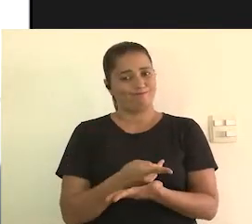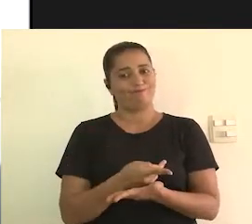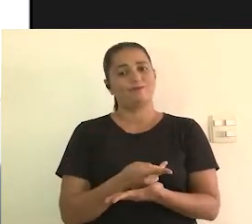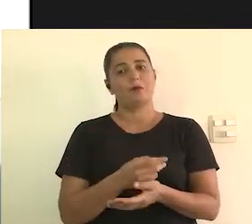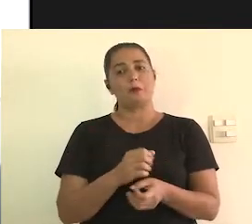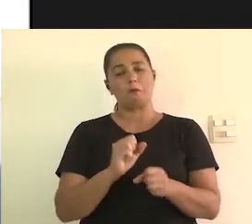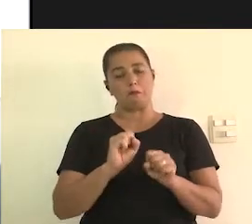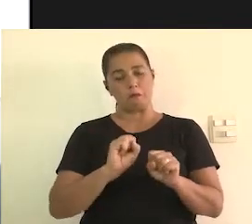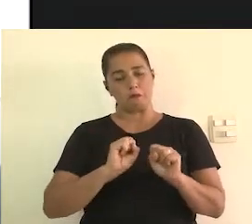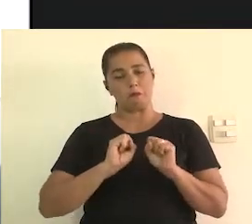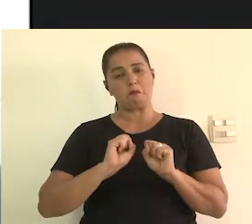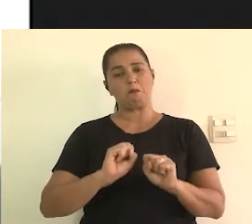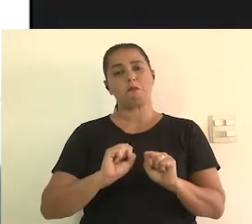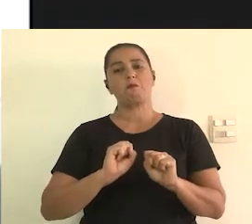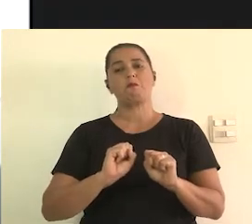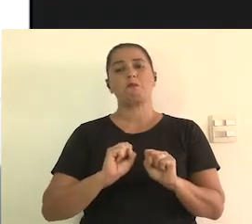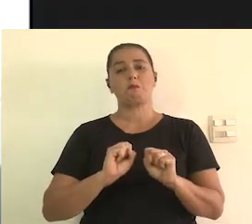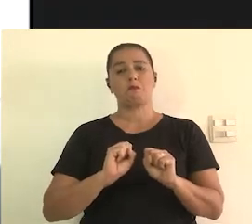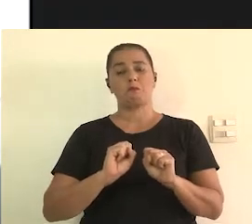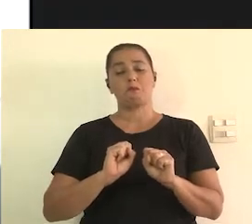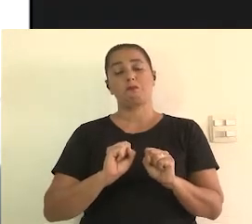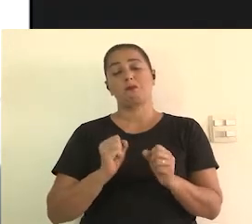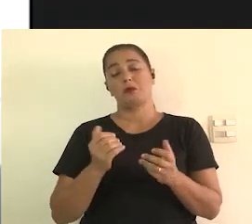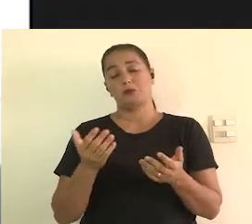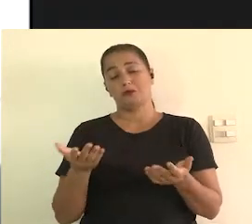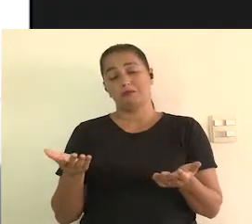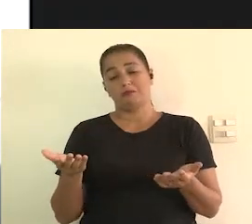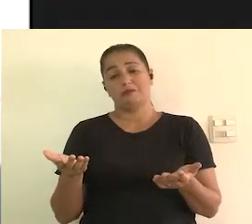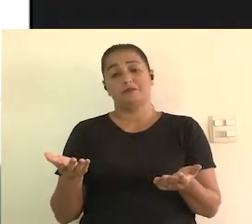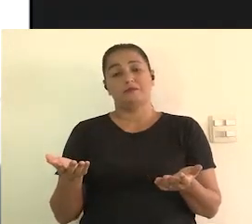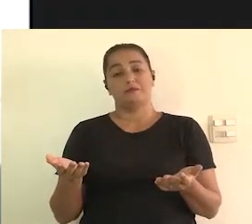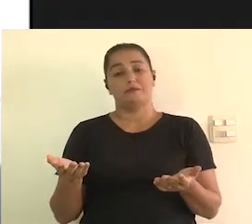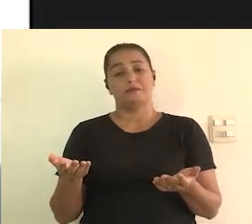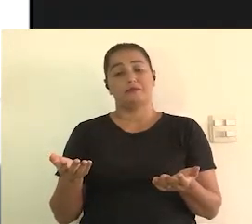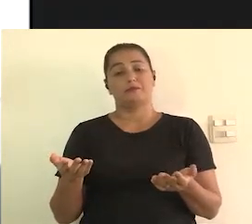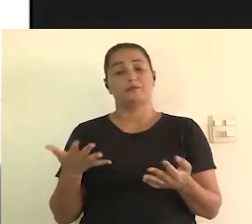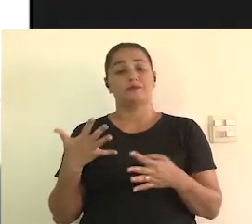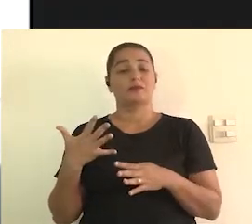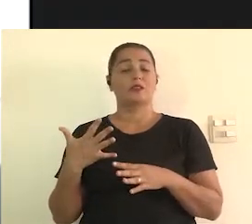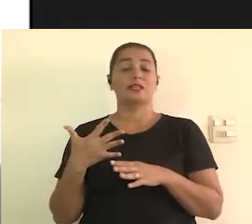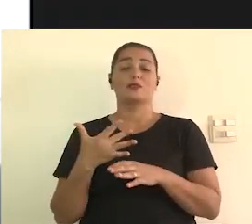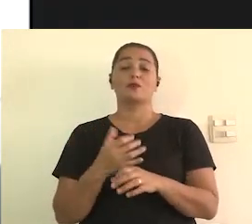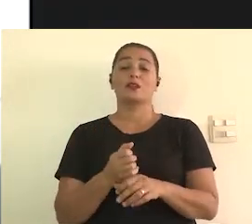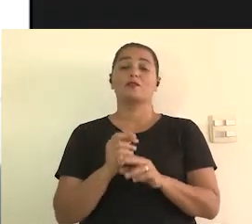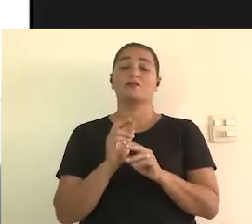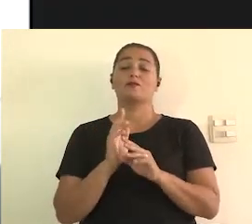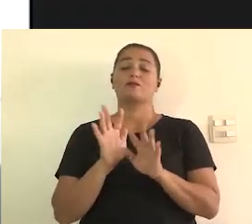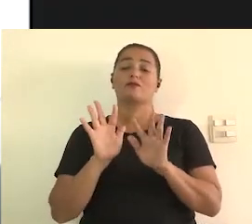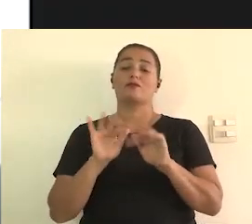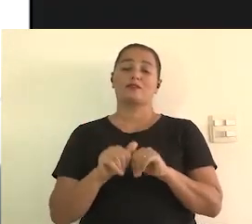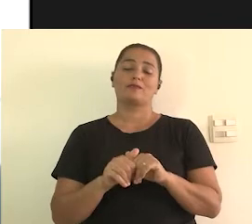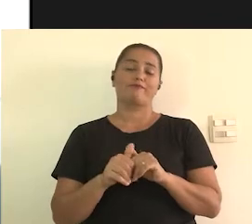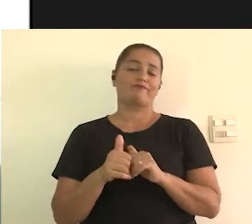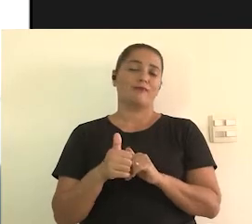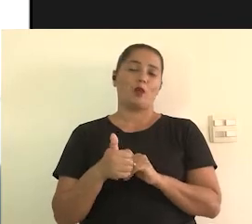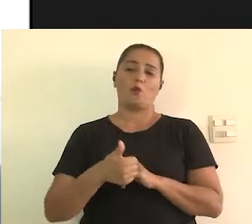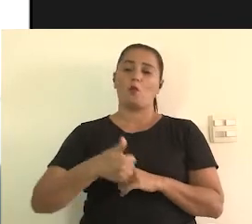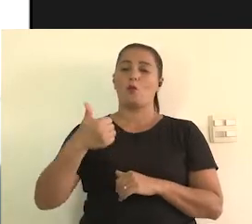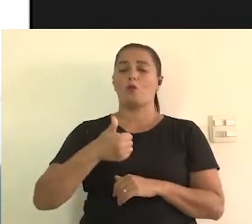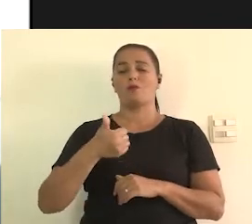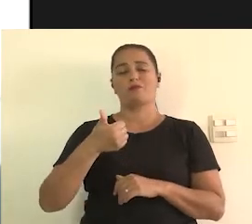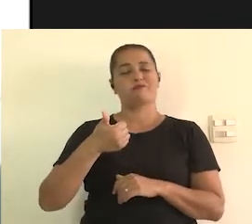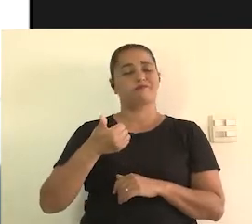trabalham sem a consultoria, que é um erro muito grande que pode, que pode não, que coloca